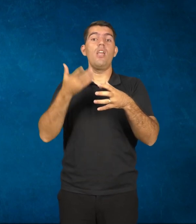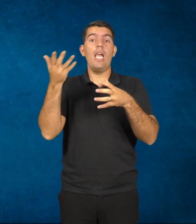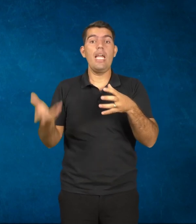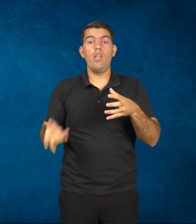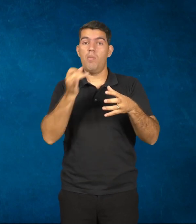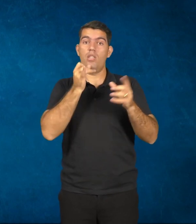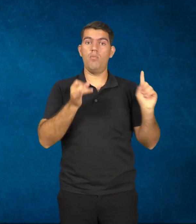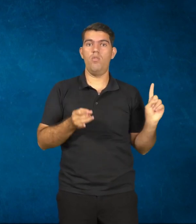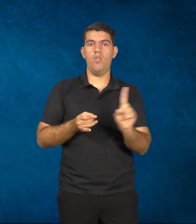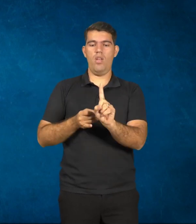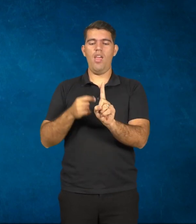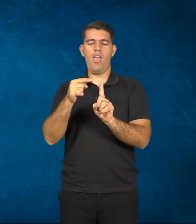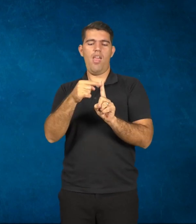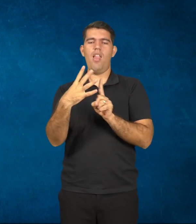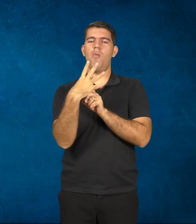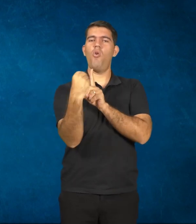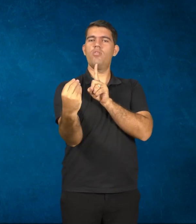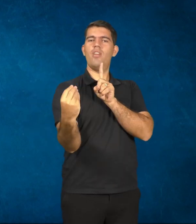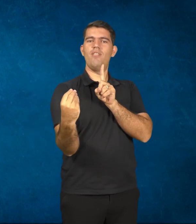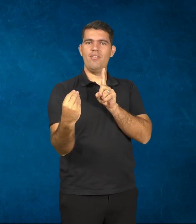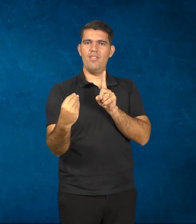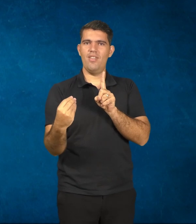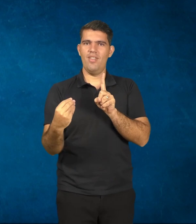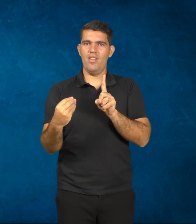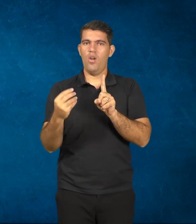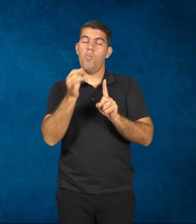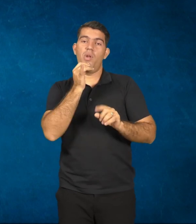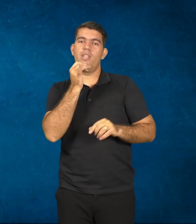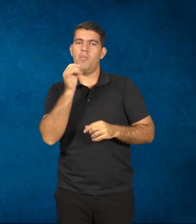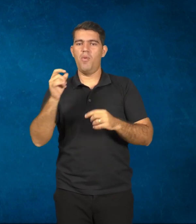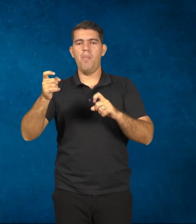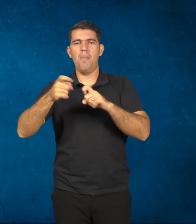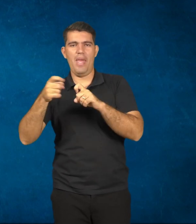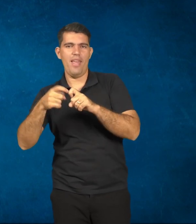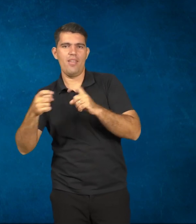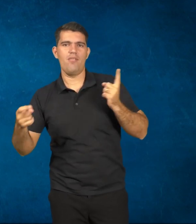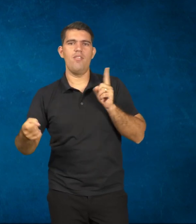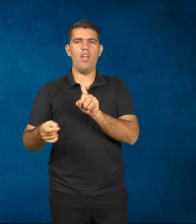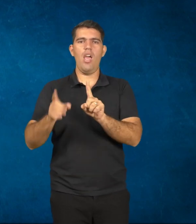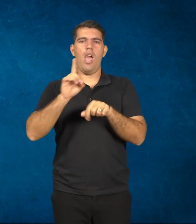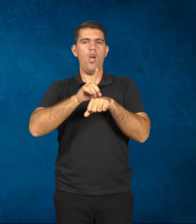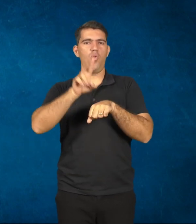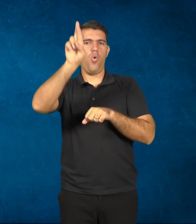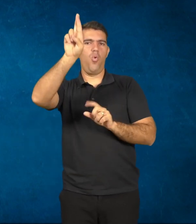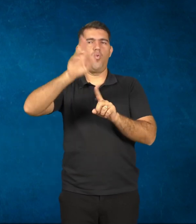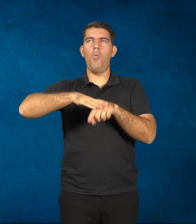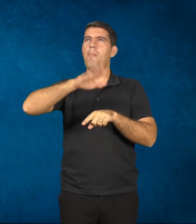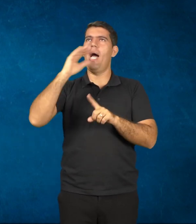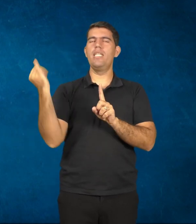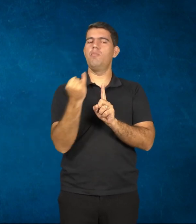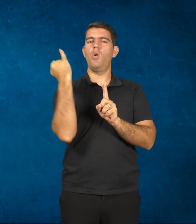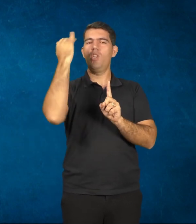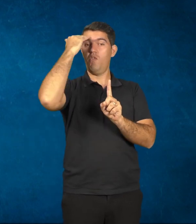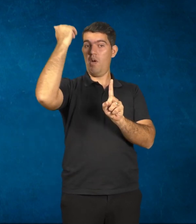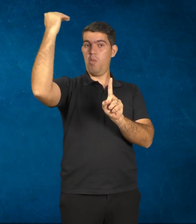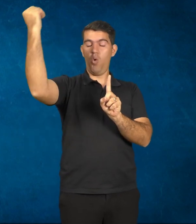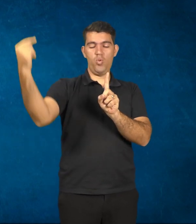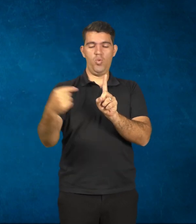é modelo. Na área médica, é o doutor fulano de tal, que ele é o tal naquela área. Então, se ele vai